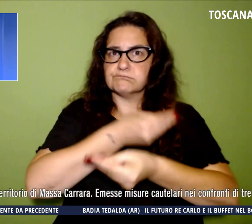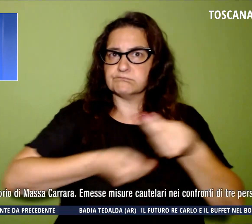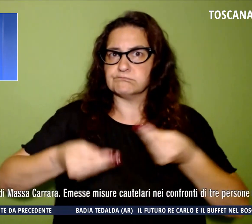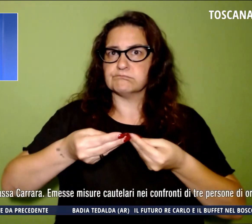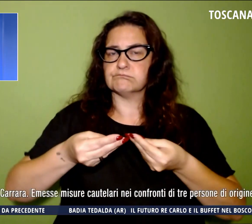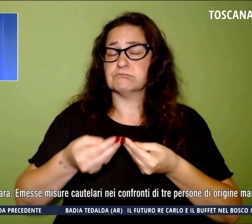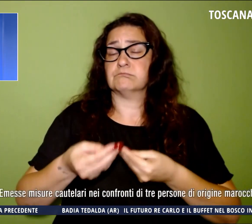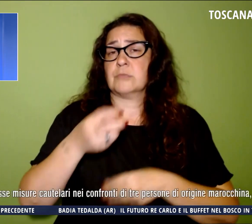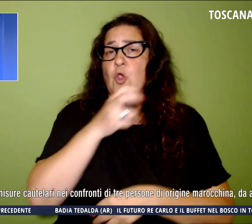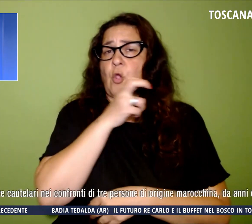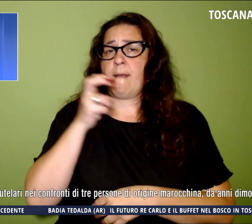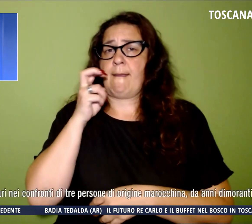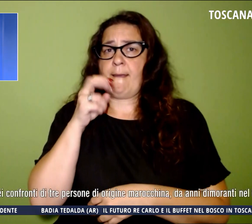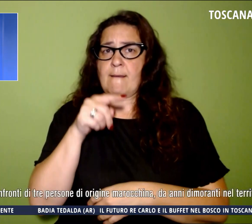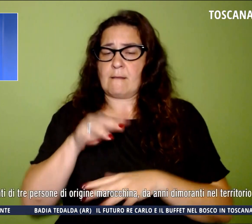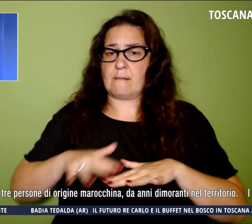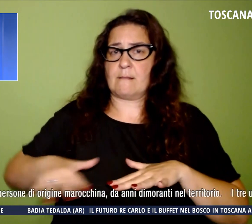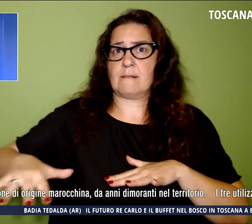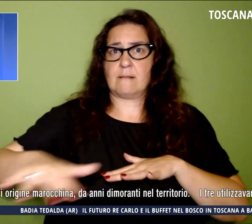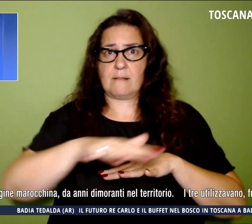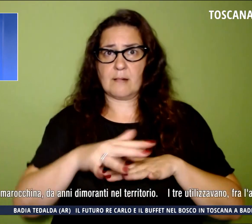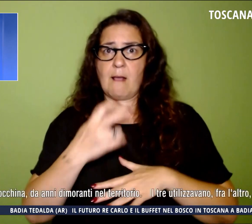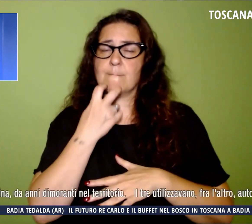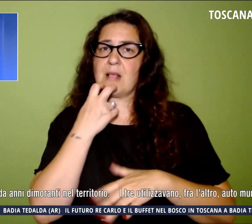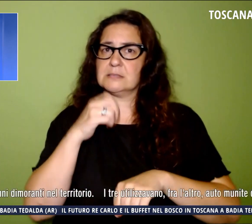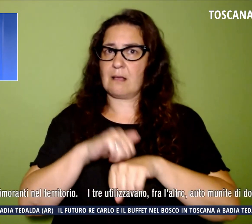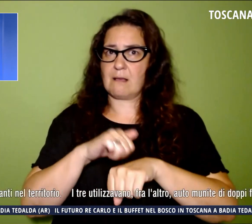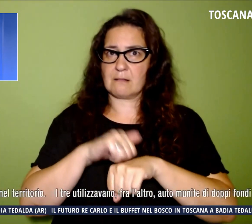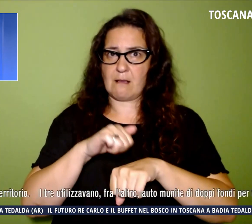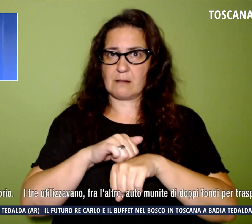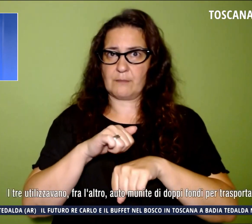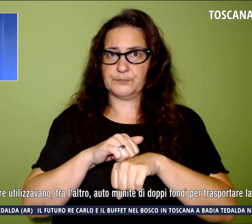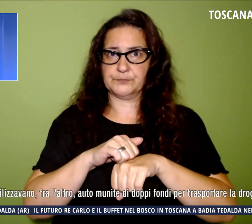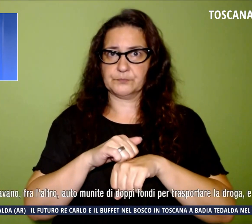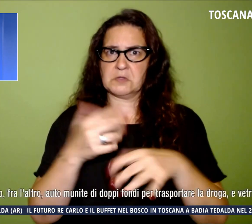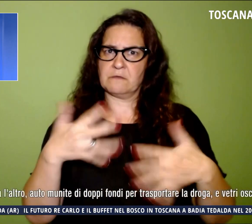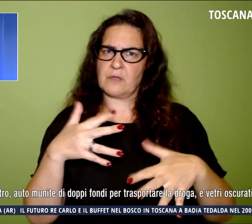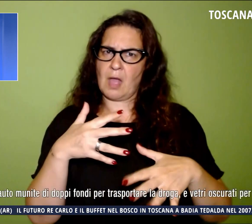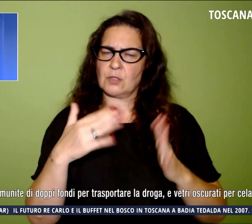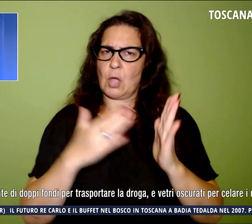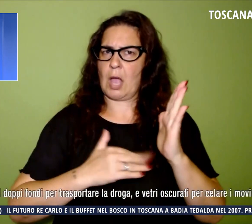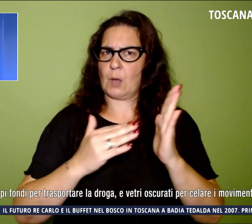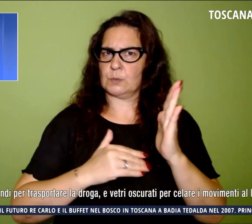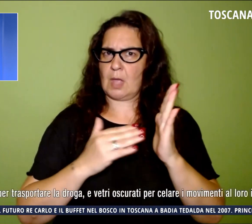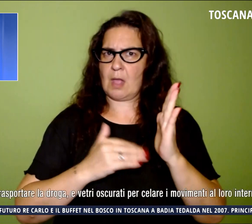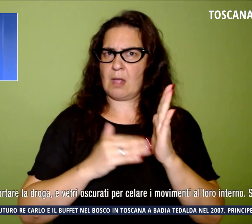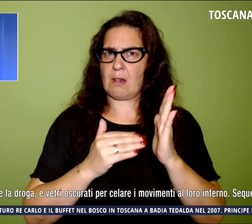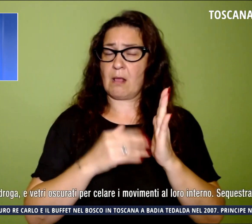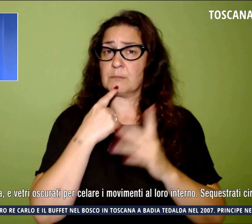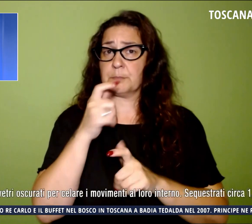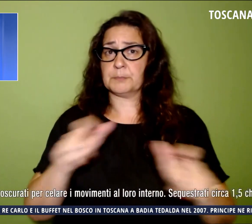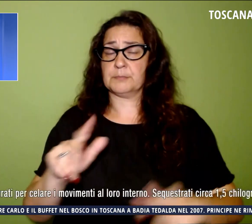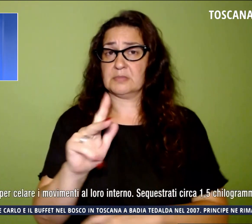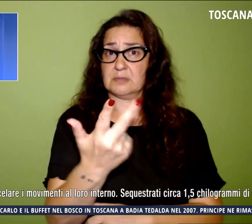nel territorio di Massa Carrara. Emesse misure cautelari nei confronti di tre persone da